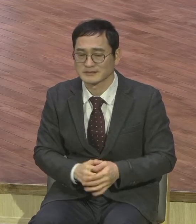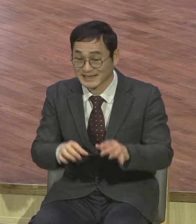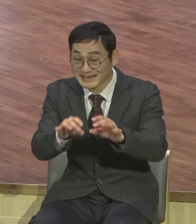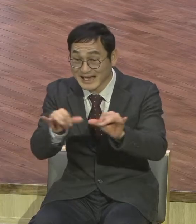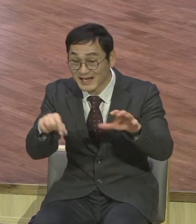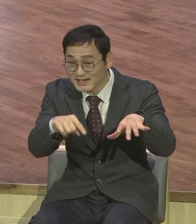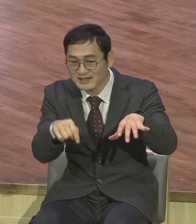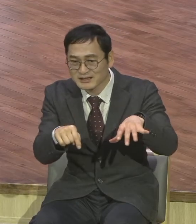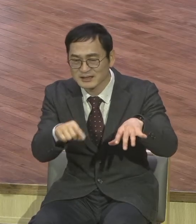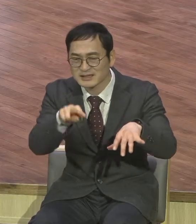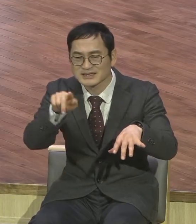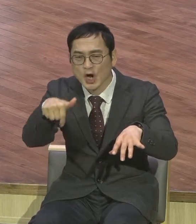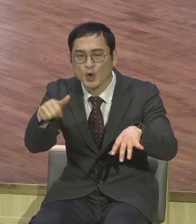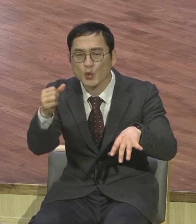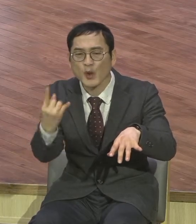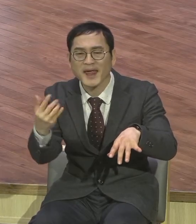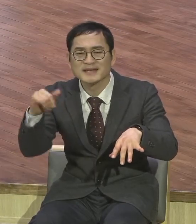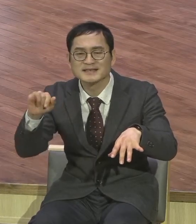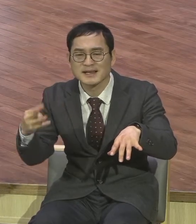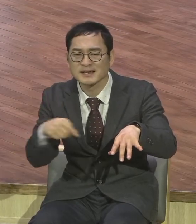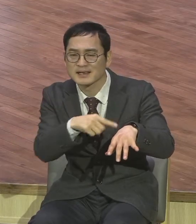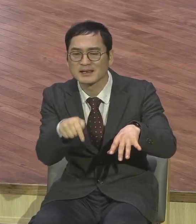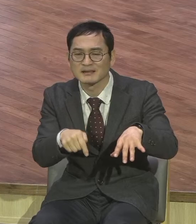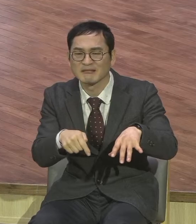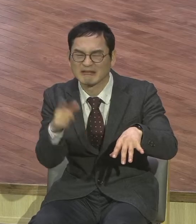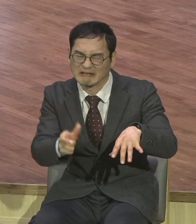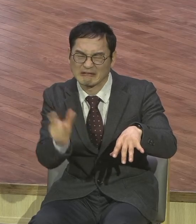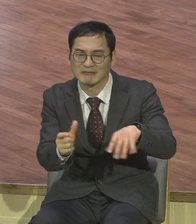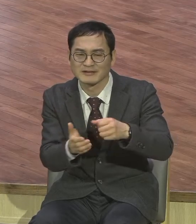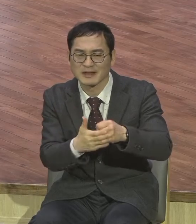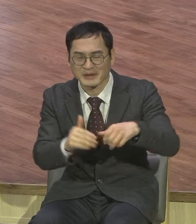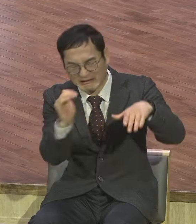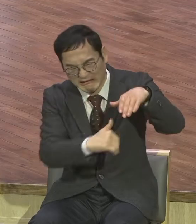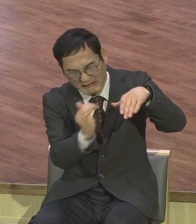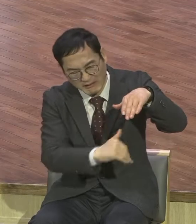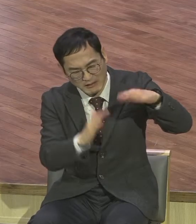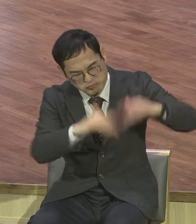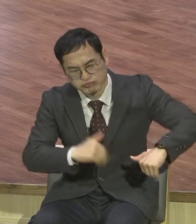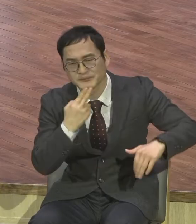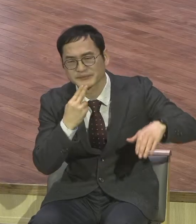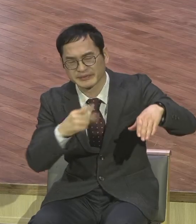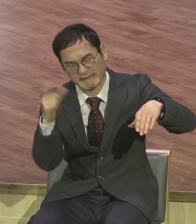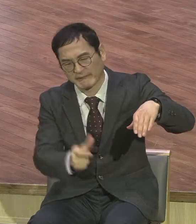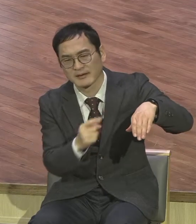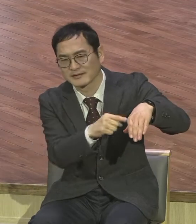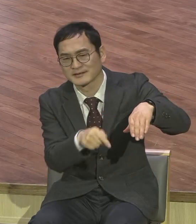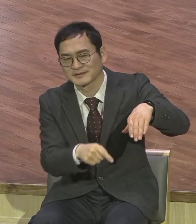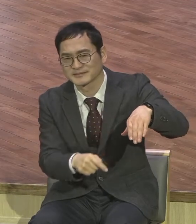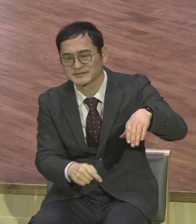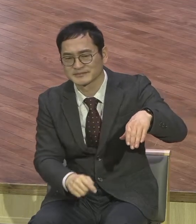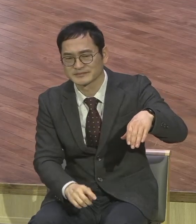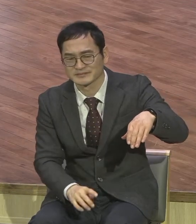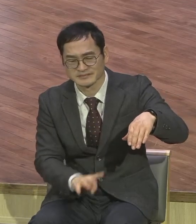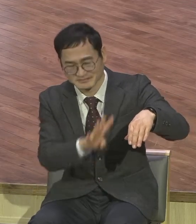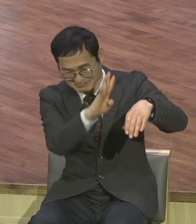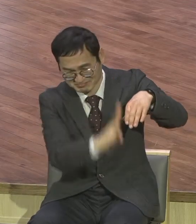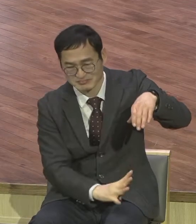자체가 한 번데 거기서 살아 얼마나 힘들었겠어요. 그러니까 시간이 자꾸 흘러는데 아무런 변화가 없어요.